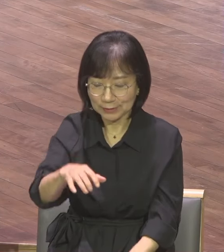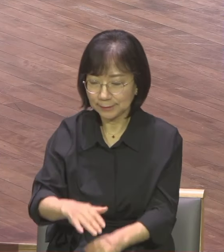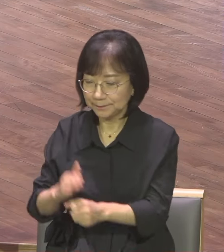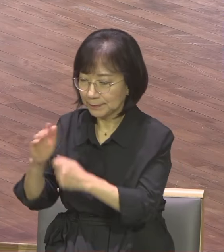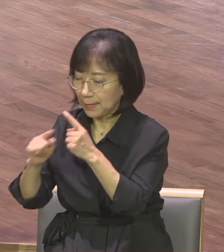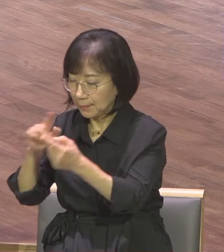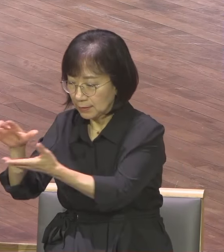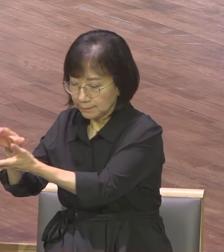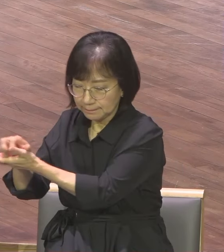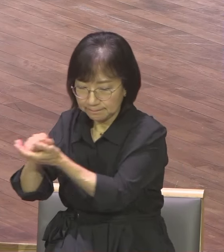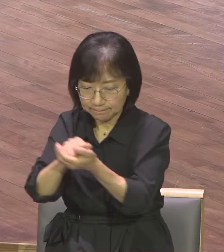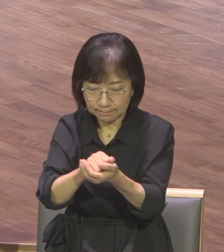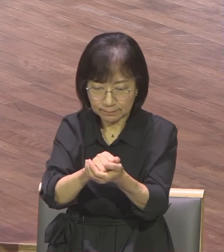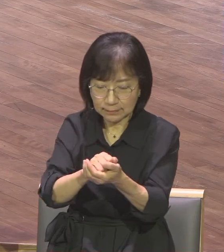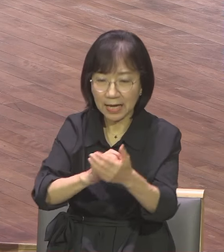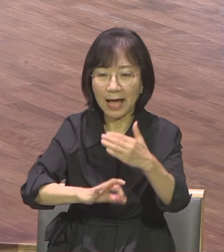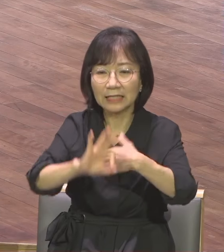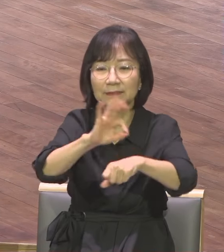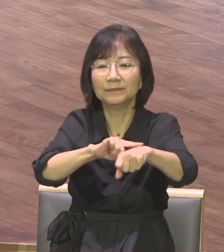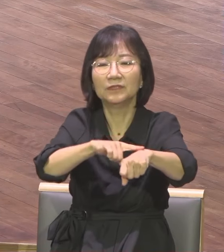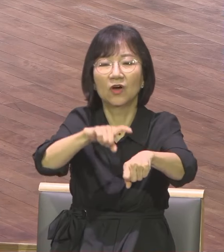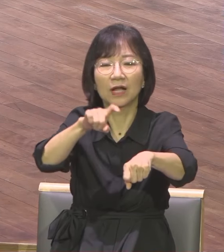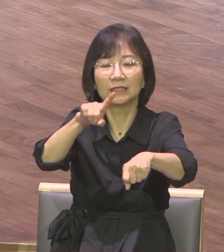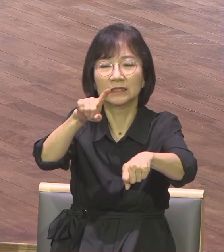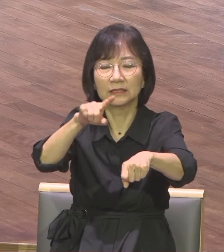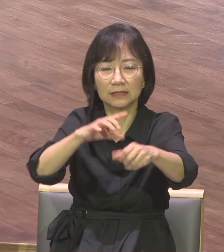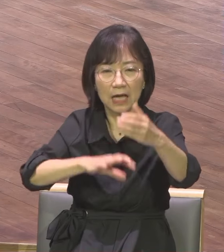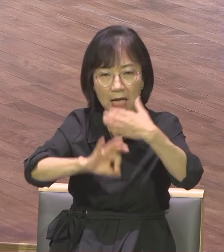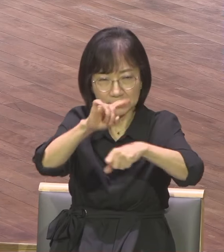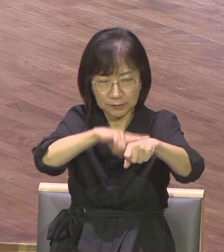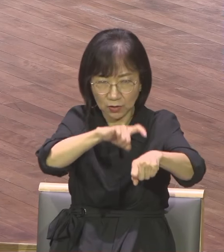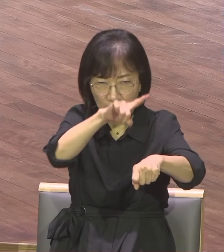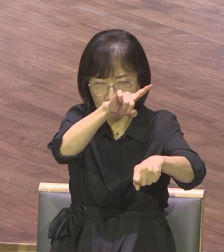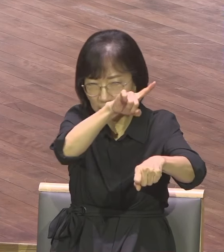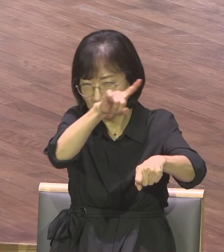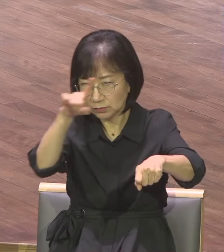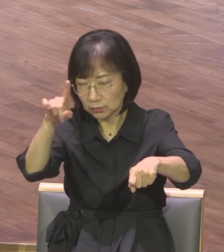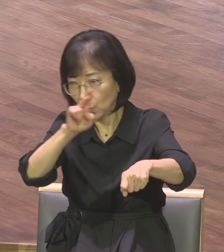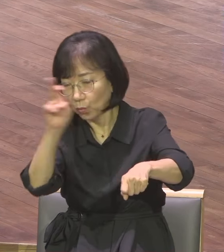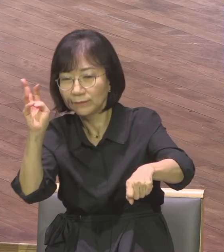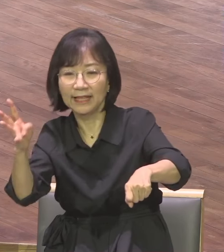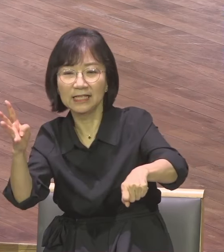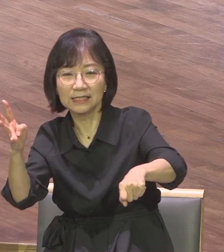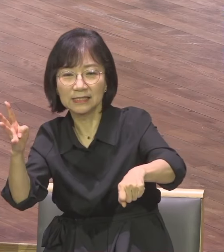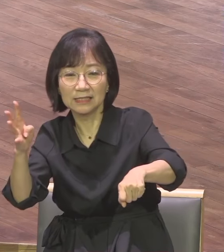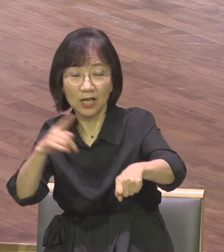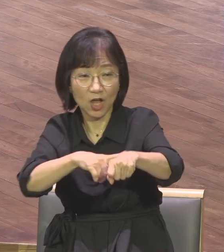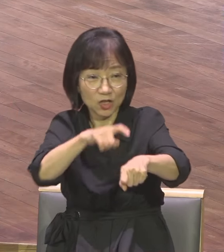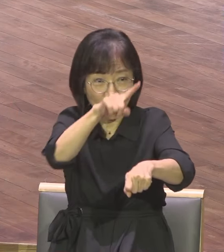오전 11시부터 오후 4시까지 이때 예배소 사람들은 쉬는 시간이에요